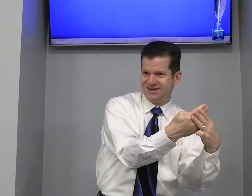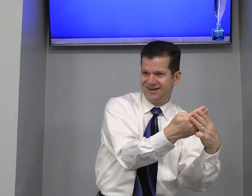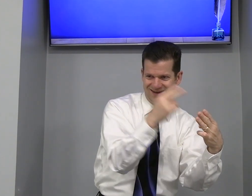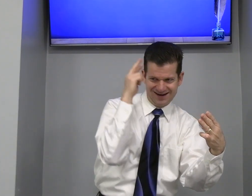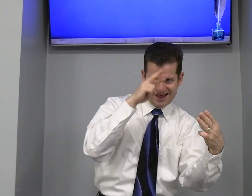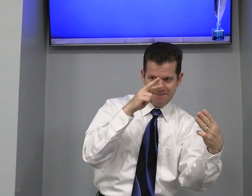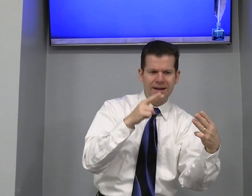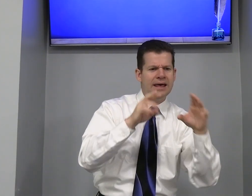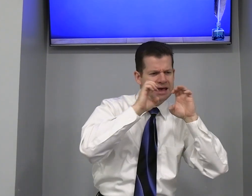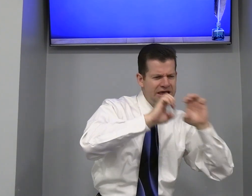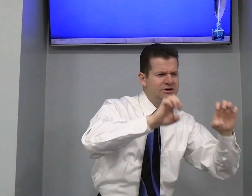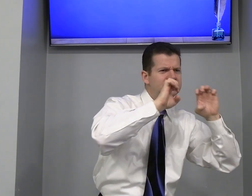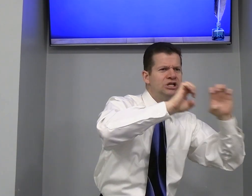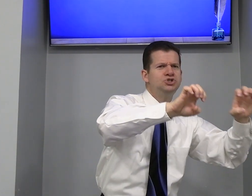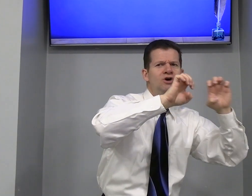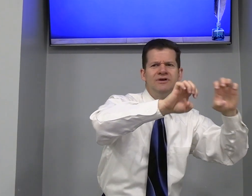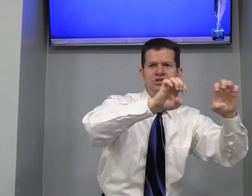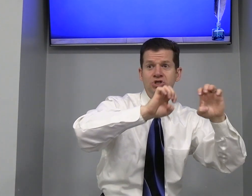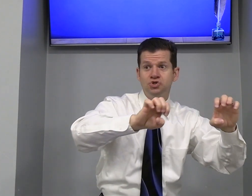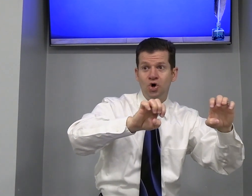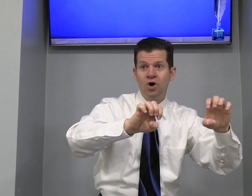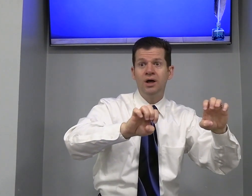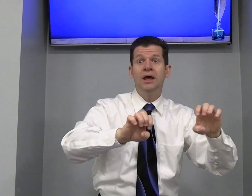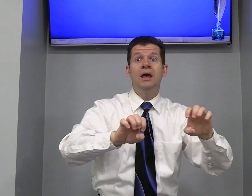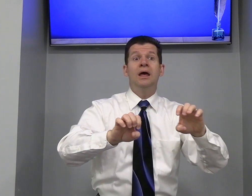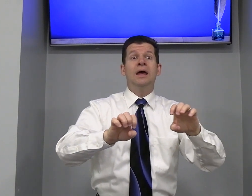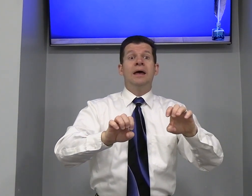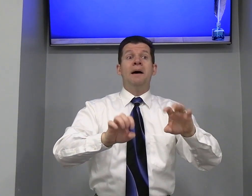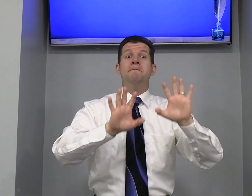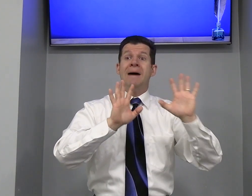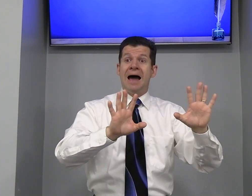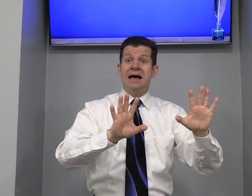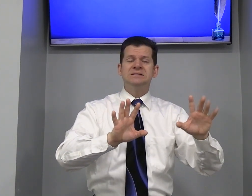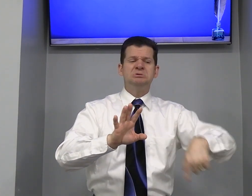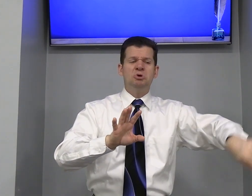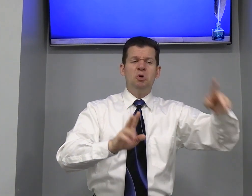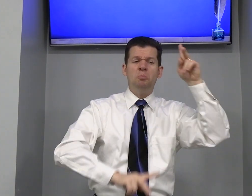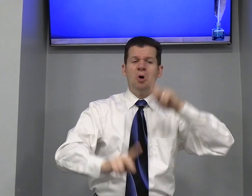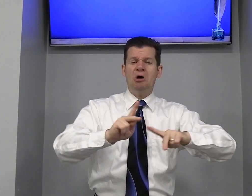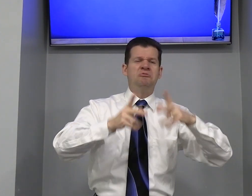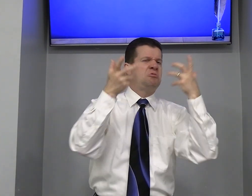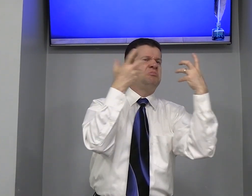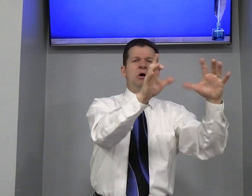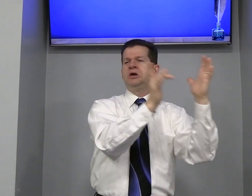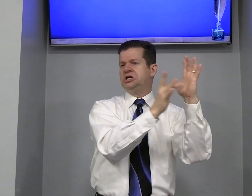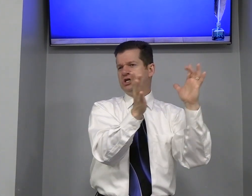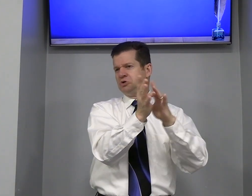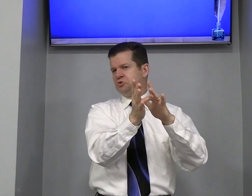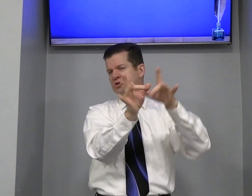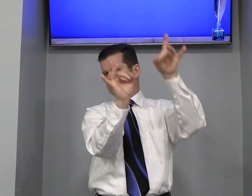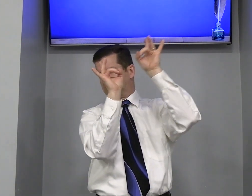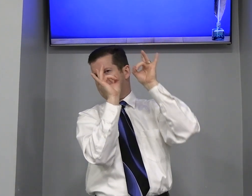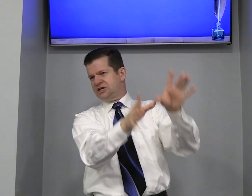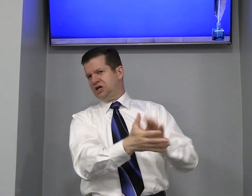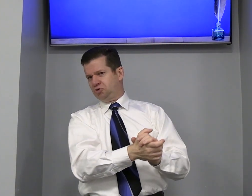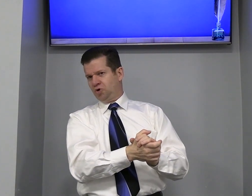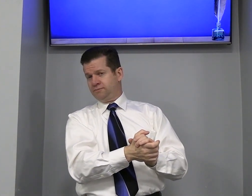Lembra? Evangelizou Evangelizou Mas O povo Não quis Jesus Rejeitou